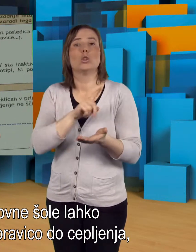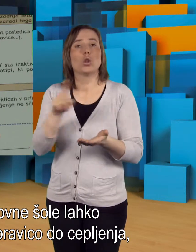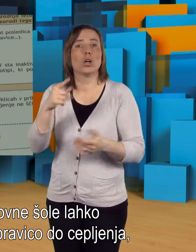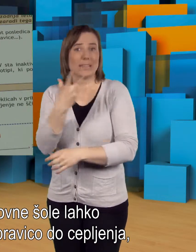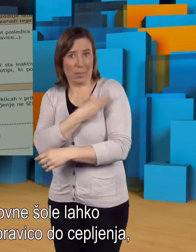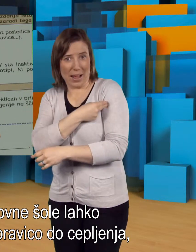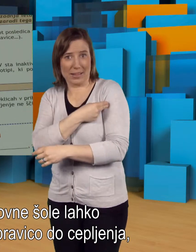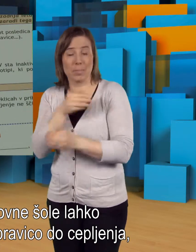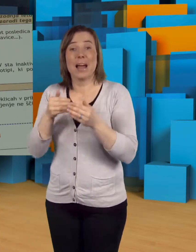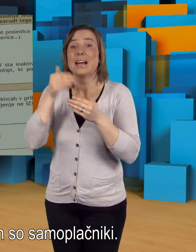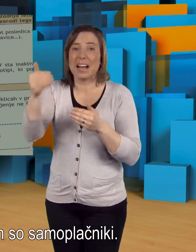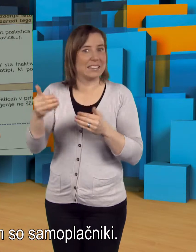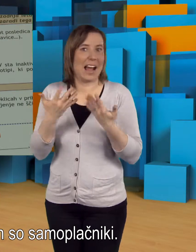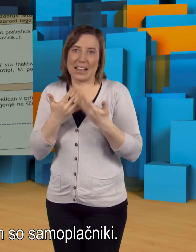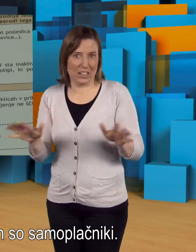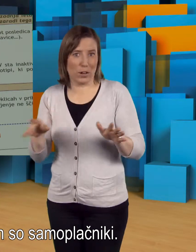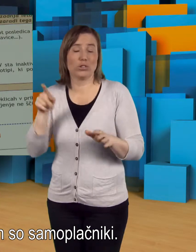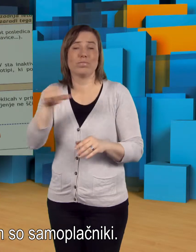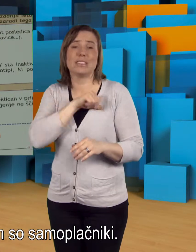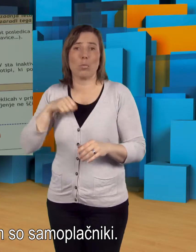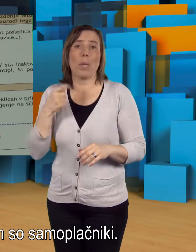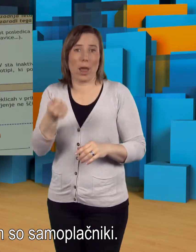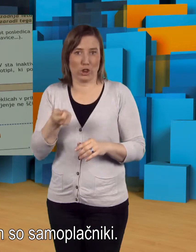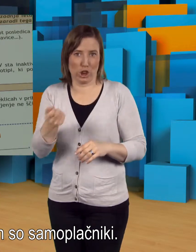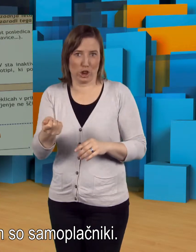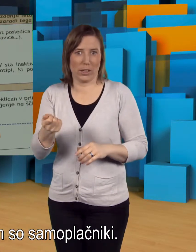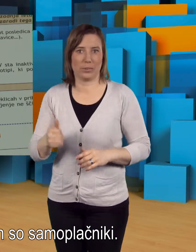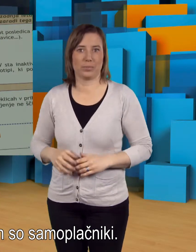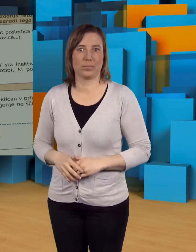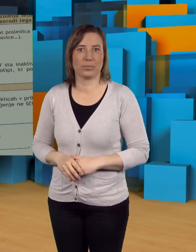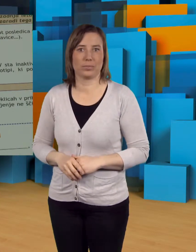pravico do cepljanja, kasneje pa ne več in so samoplačniki.